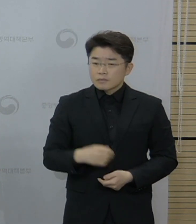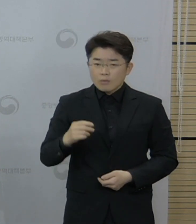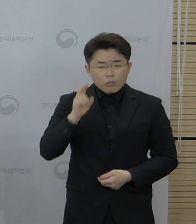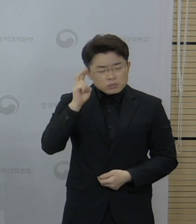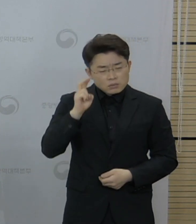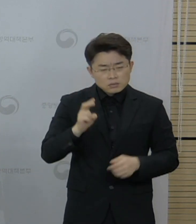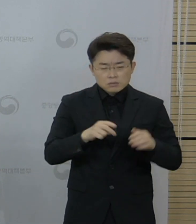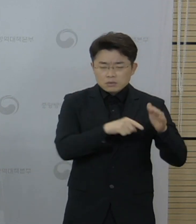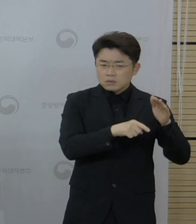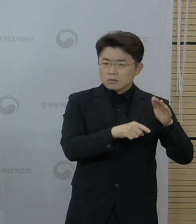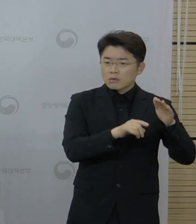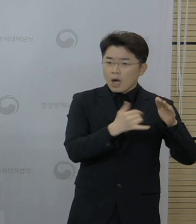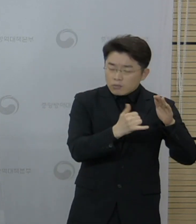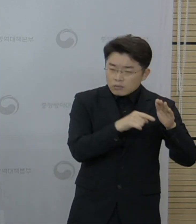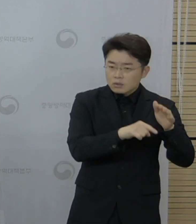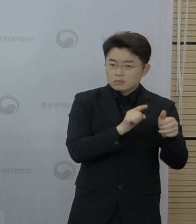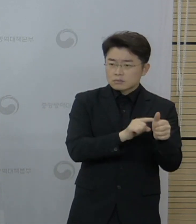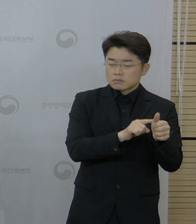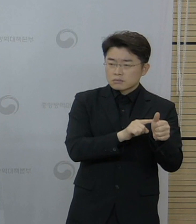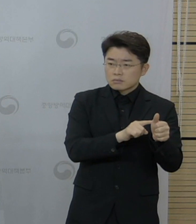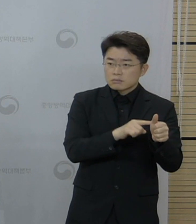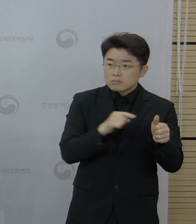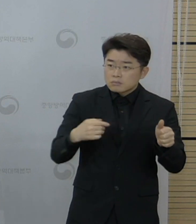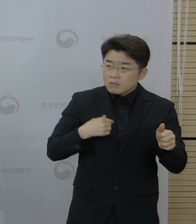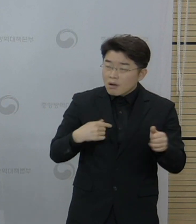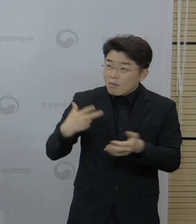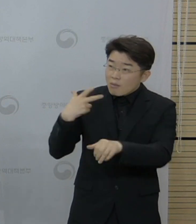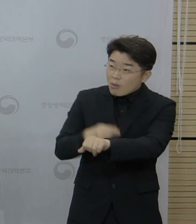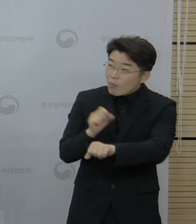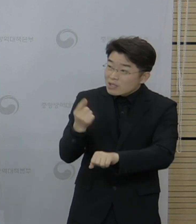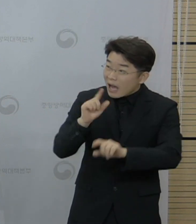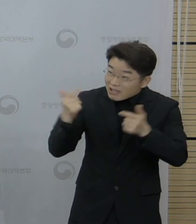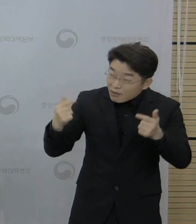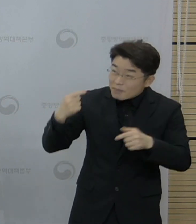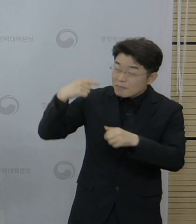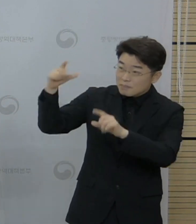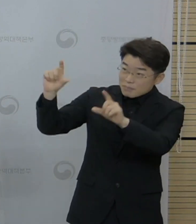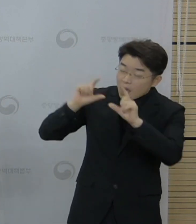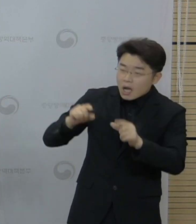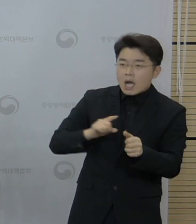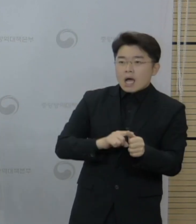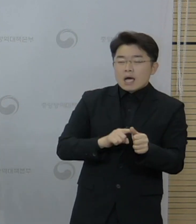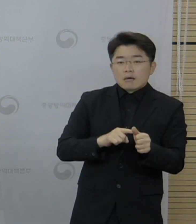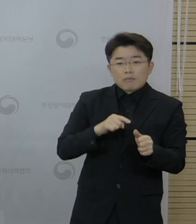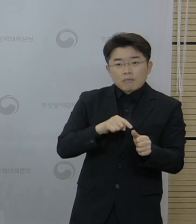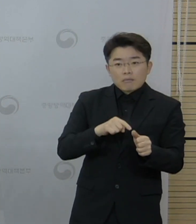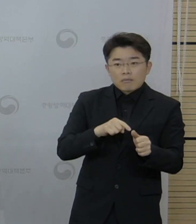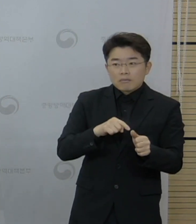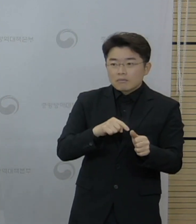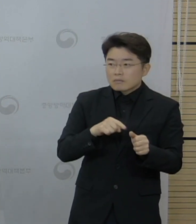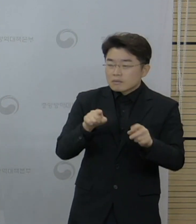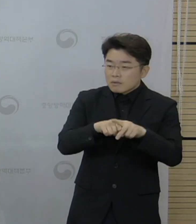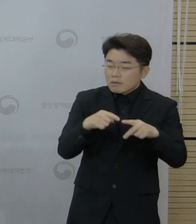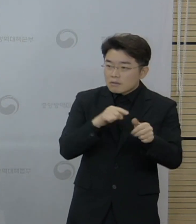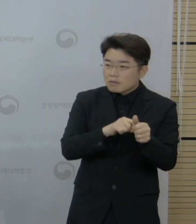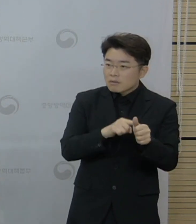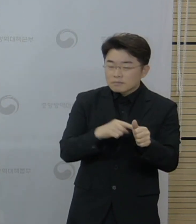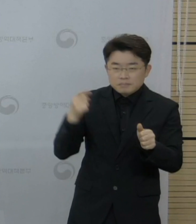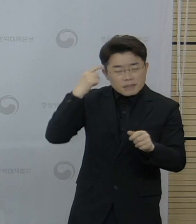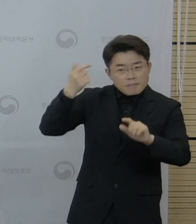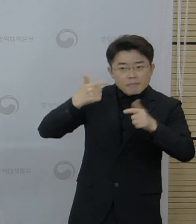못할 경우에는 그 이후 절차는 어떻게 되는지 질문 주셨습니다. 피해조사반에서 말씀드리겠습니다.